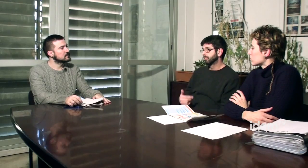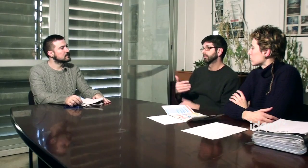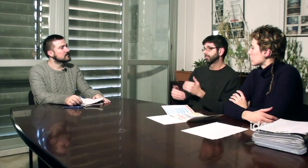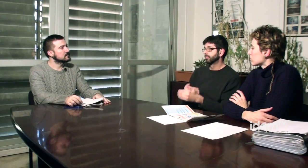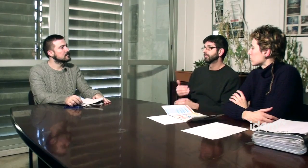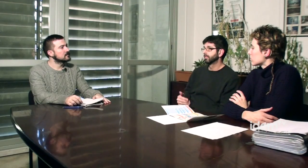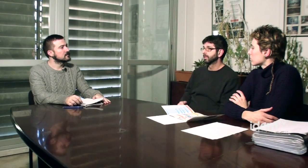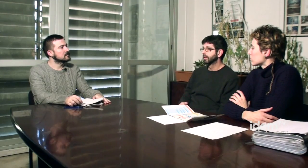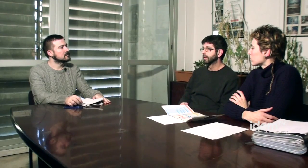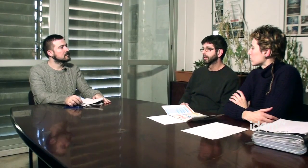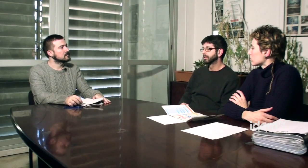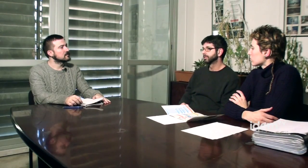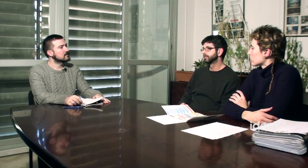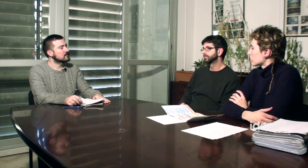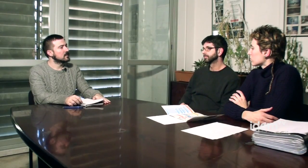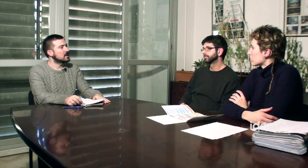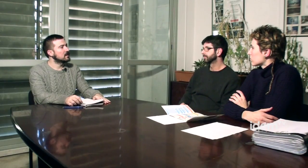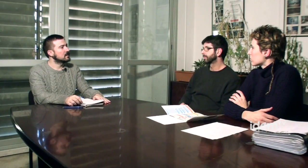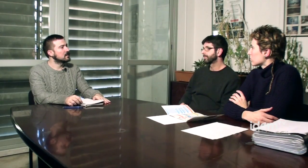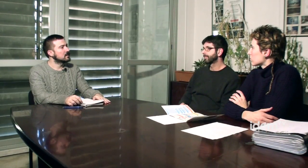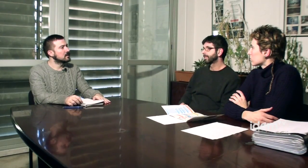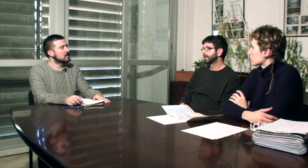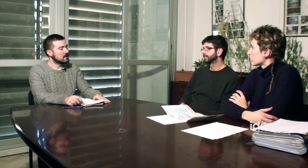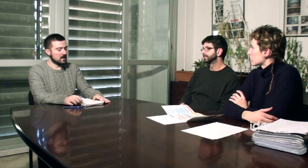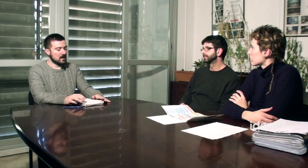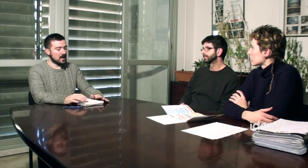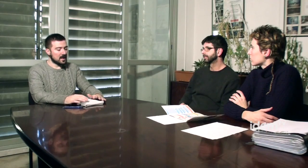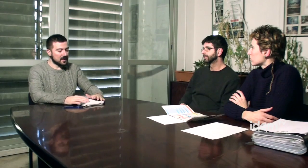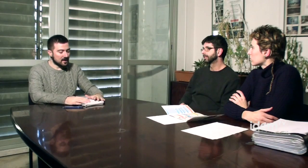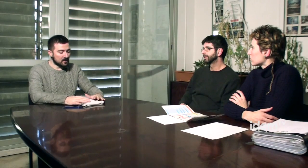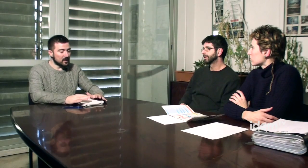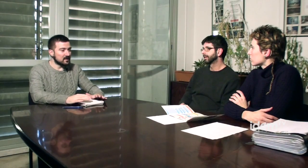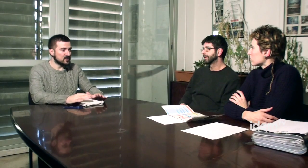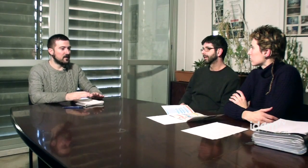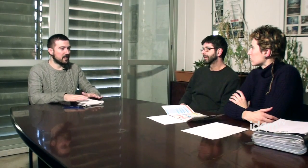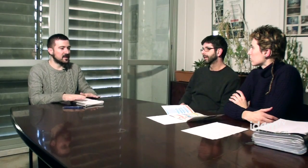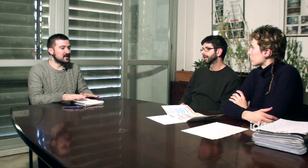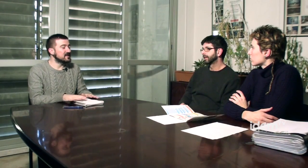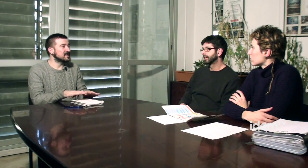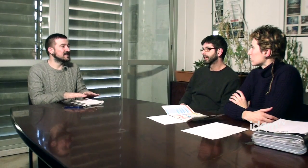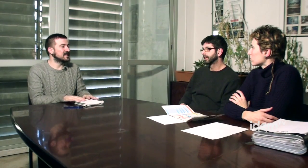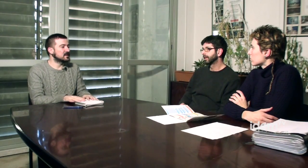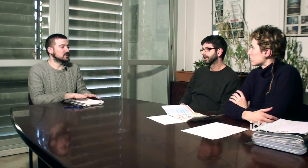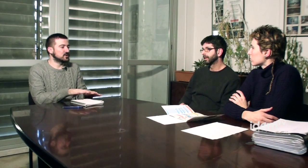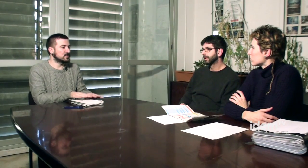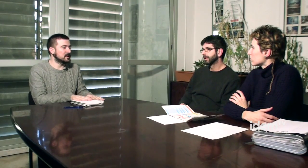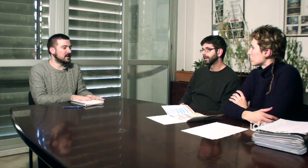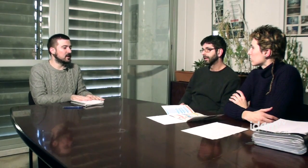'un intèrpret i fem difusió de tot el que està passant. Hi ha alguna... O sigui, és difícil ser sord en la